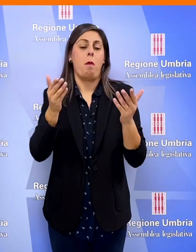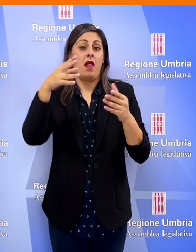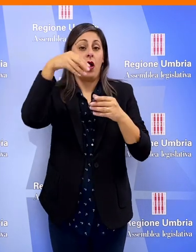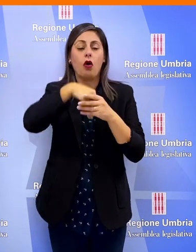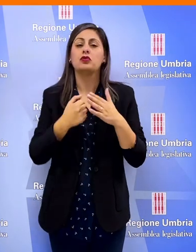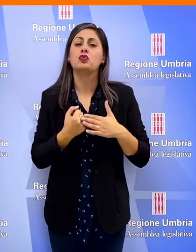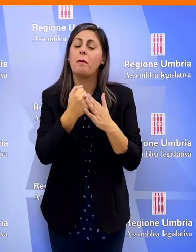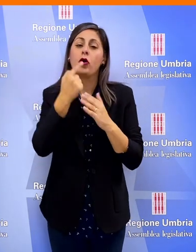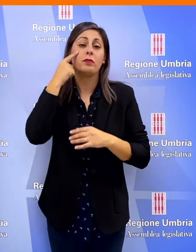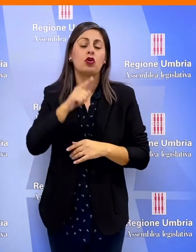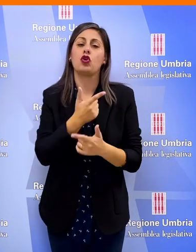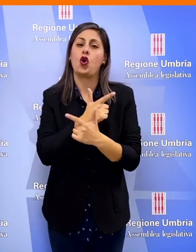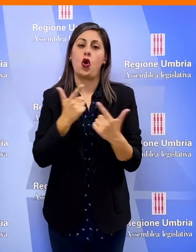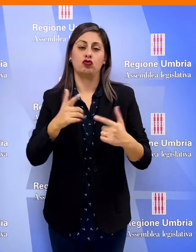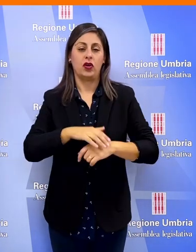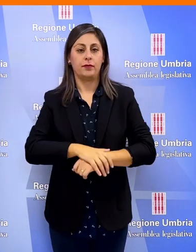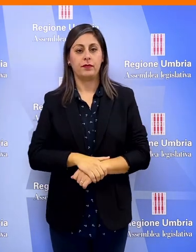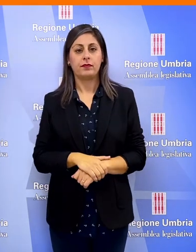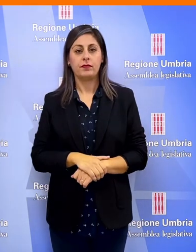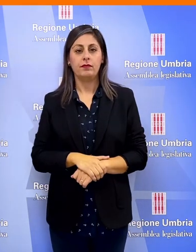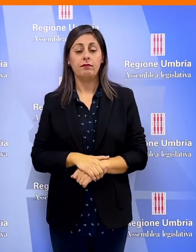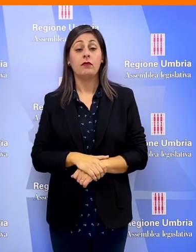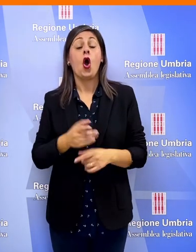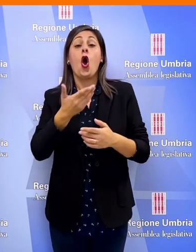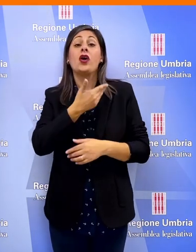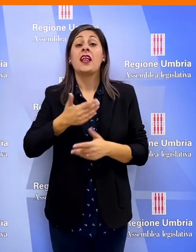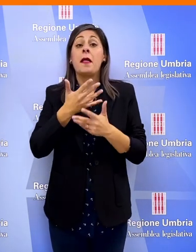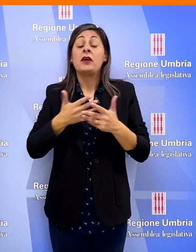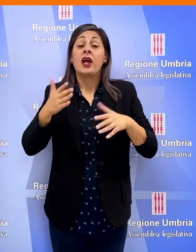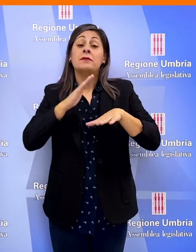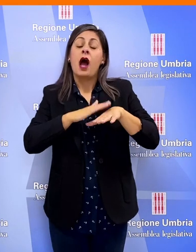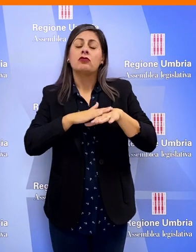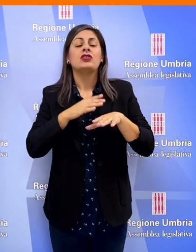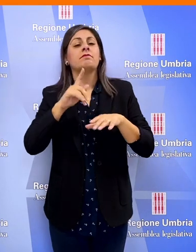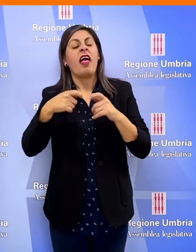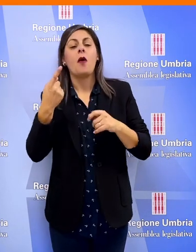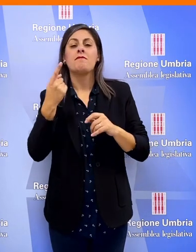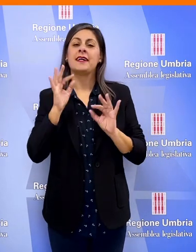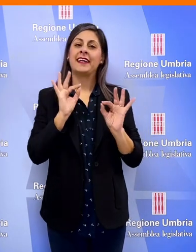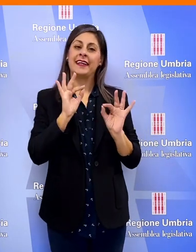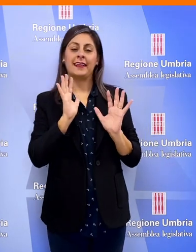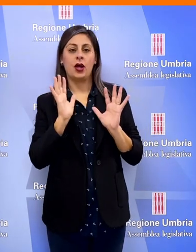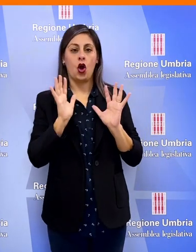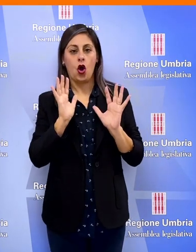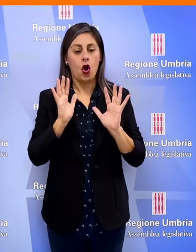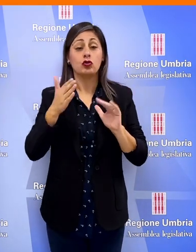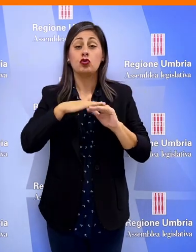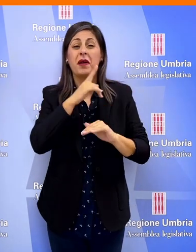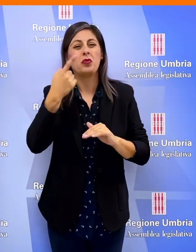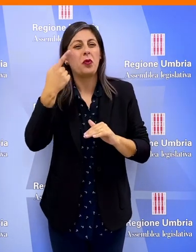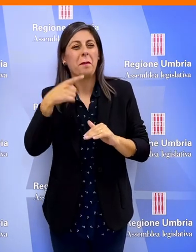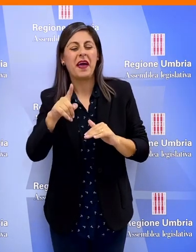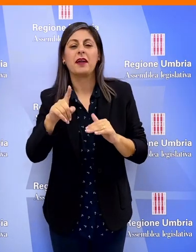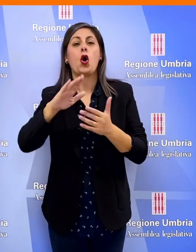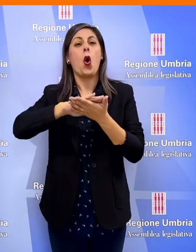pubblico non c'è il supporto psicologico critico anche il consigliere di maggioranza Valerio Mancini della Lega soprattutto per quanto